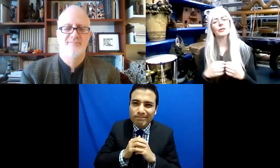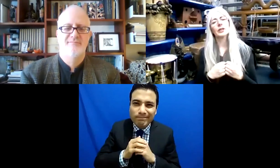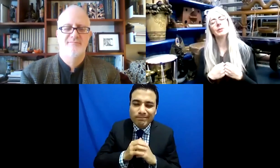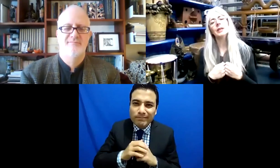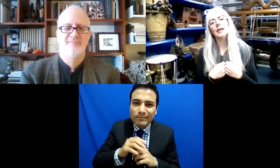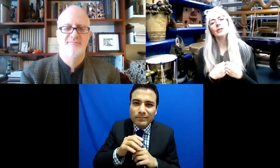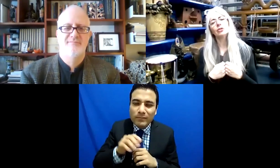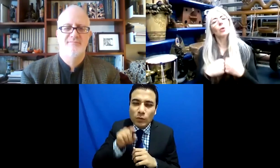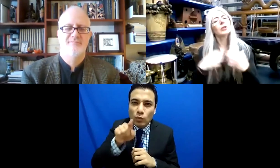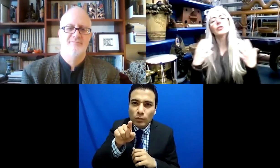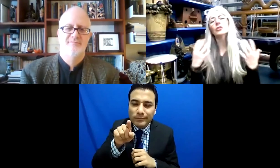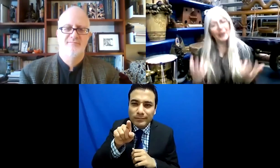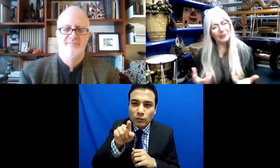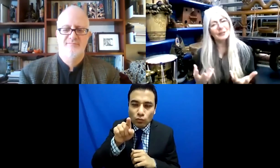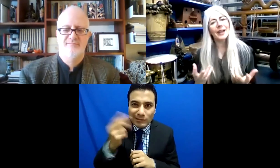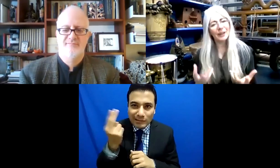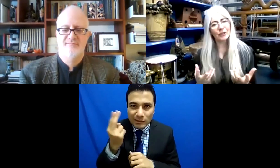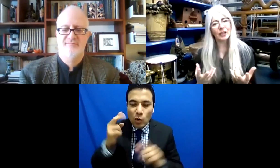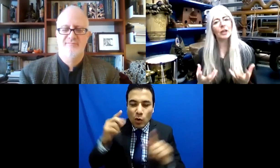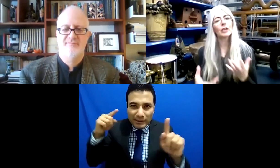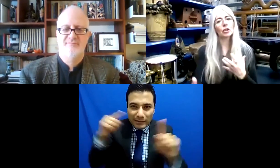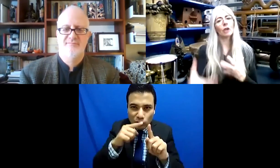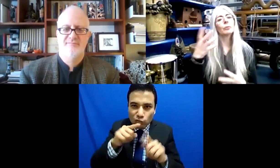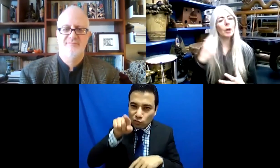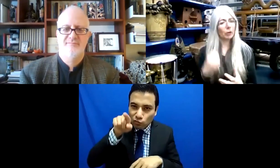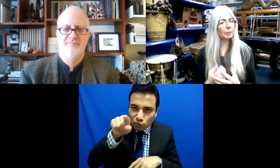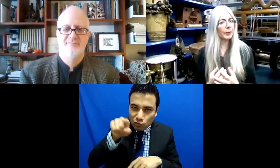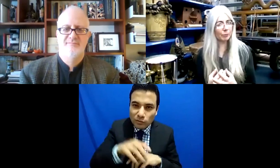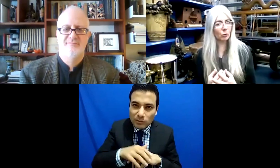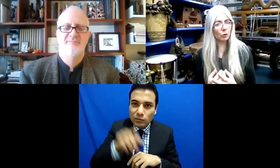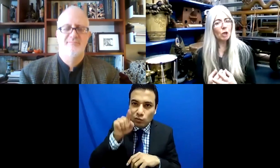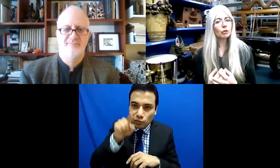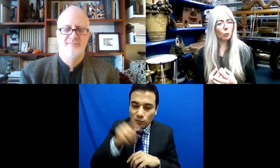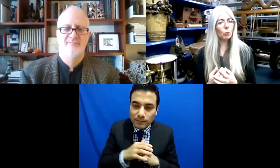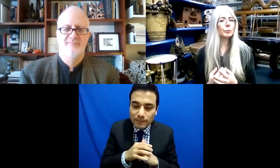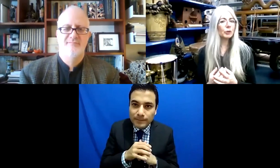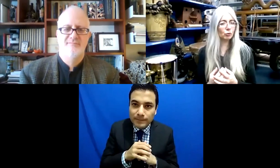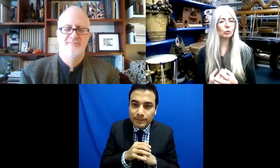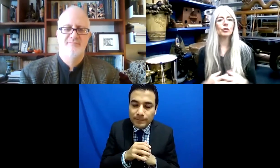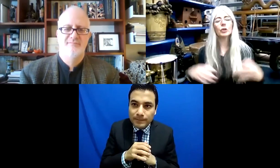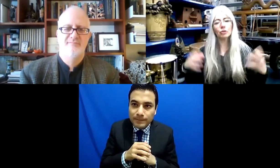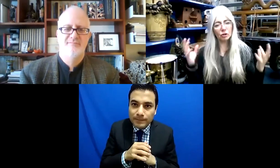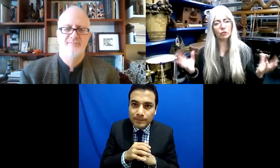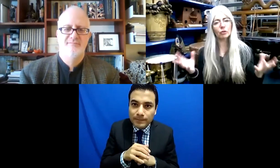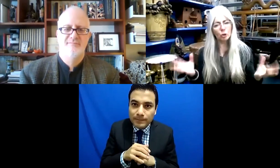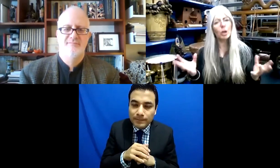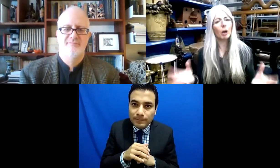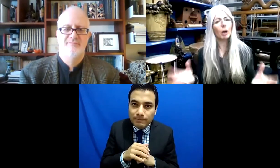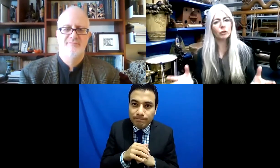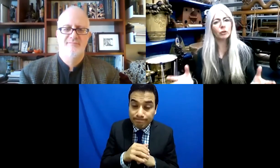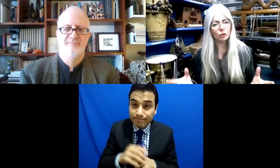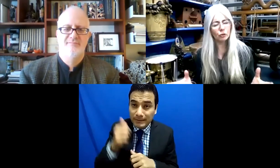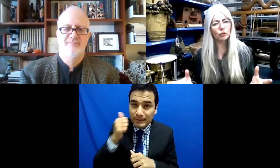te puedes establecer objetivos y ese tipo de cosas, pero no esperes nada de los otros. Siempre